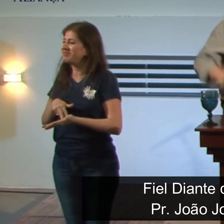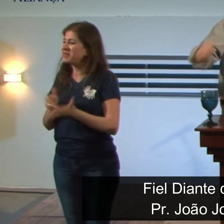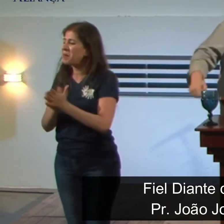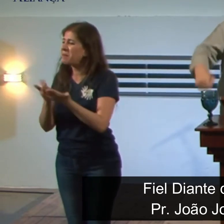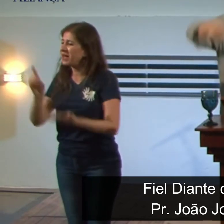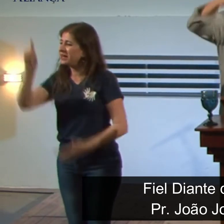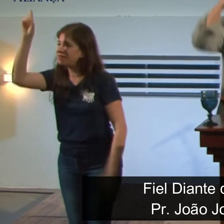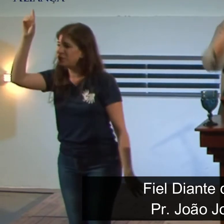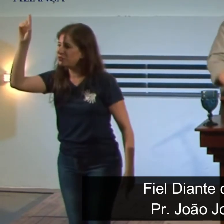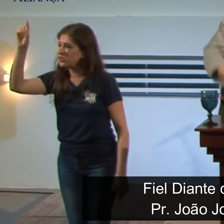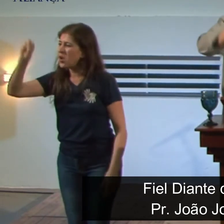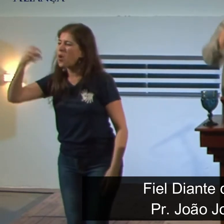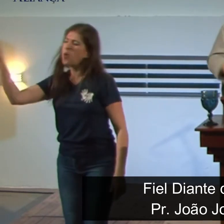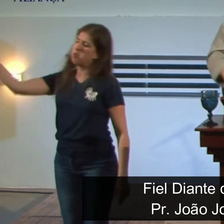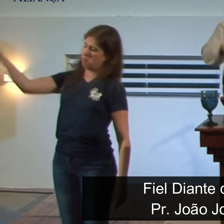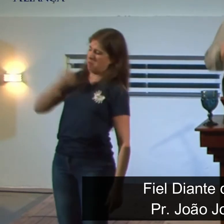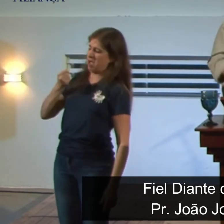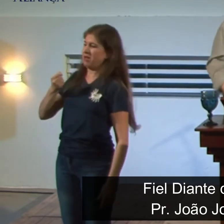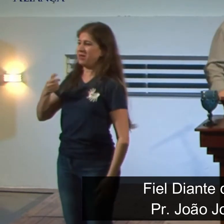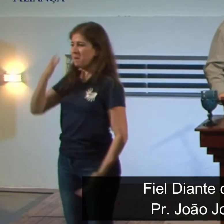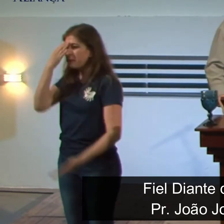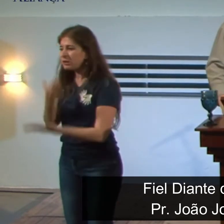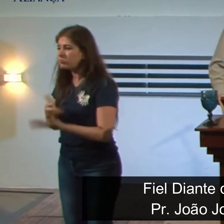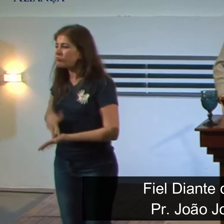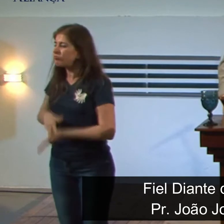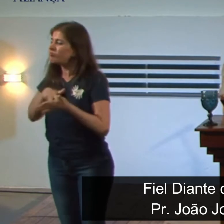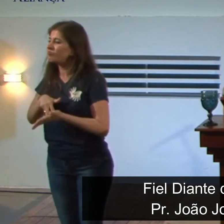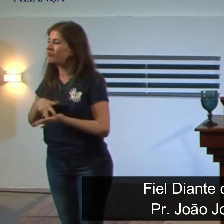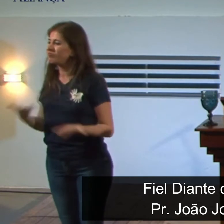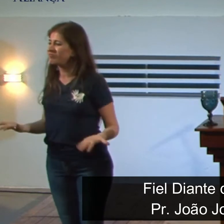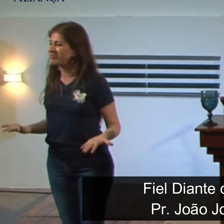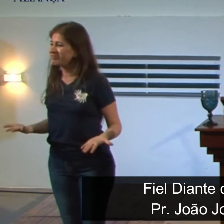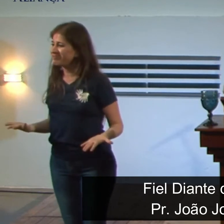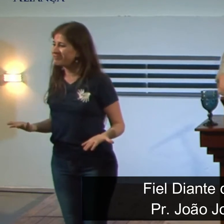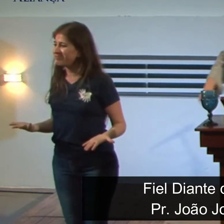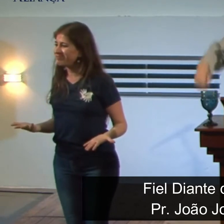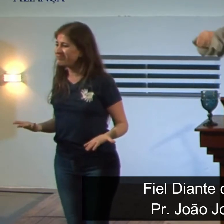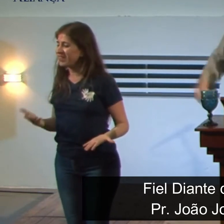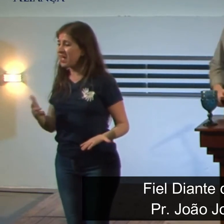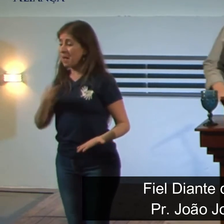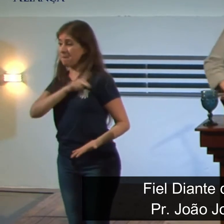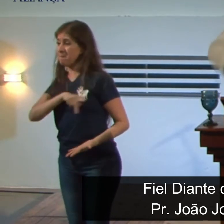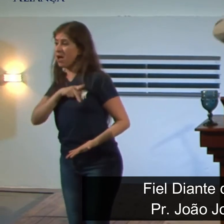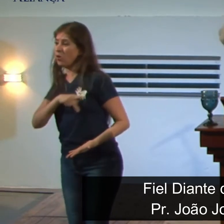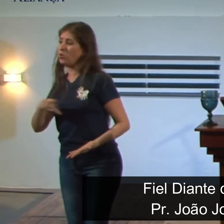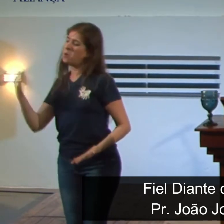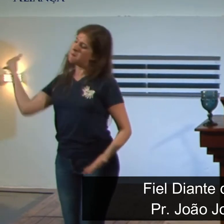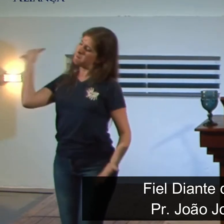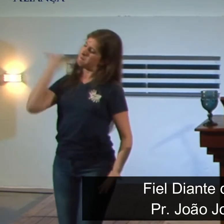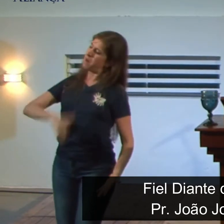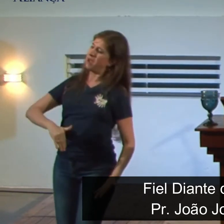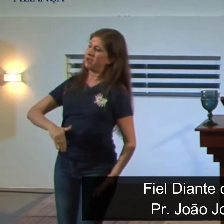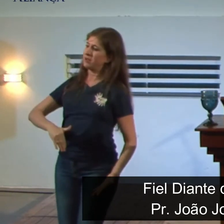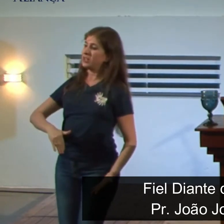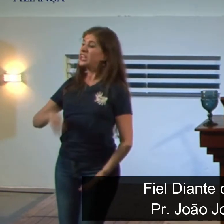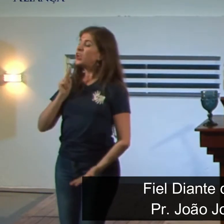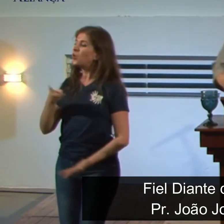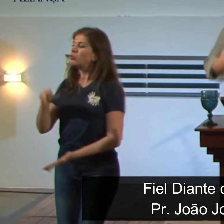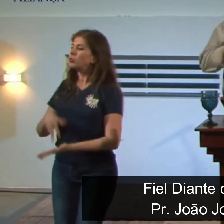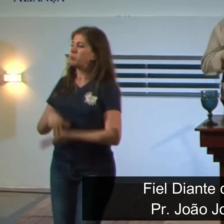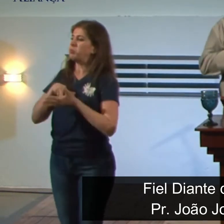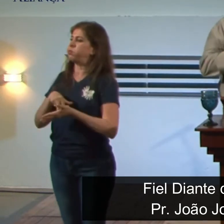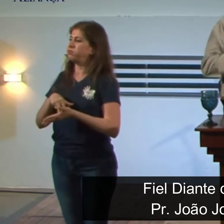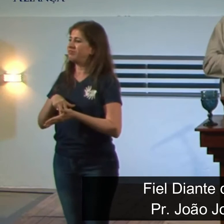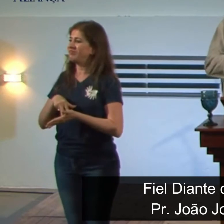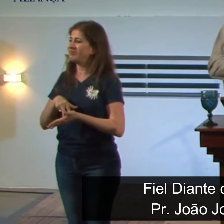convicções ao fio da espada mas não abriram mão das suas convicções o apóstolo Paulo decapitado mas não abriu mão das suas